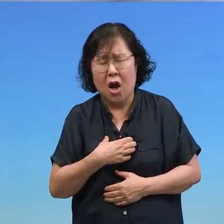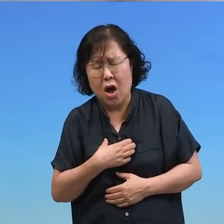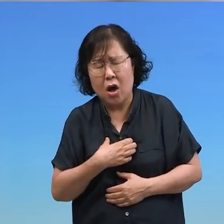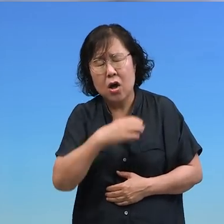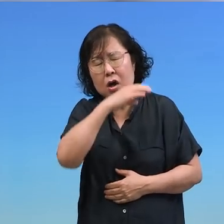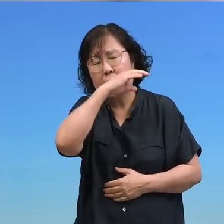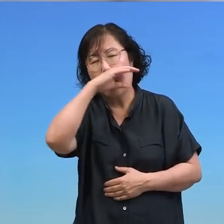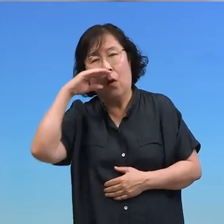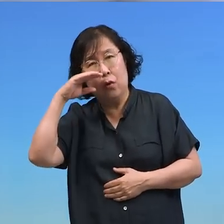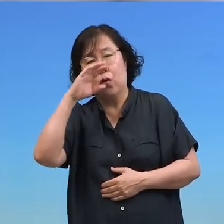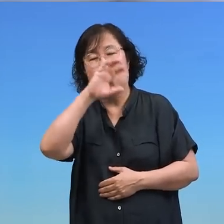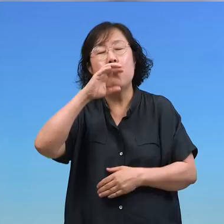경근